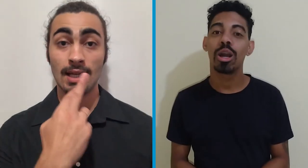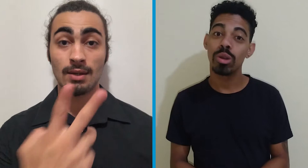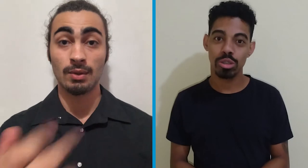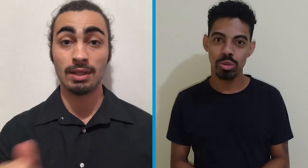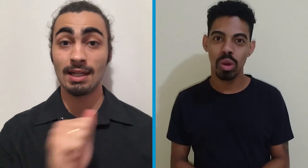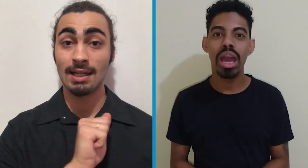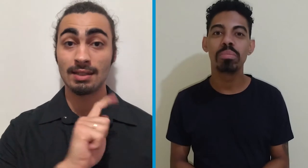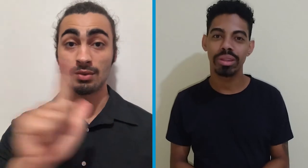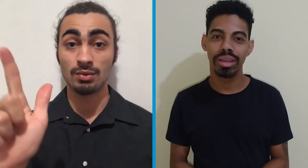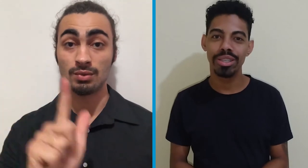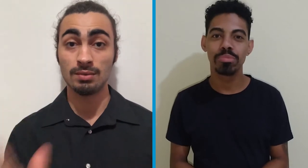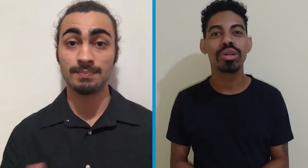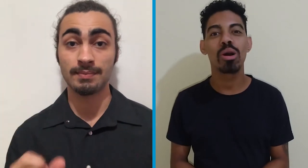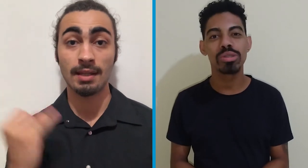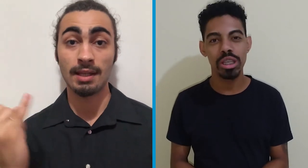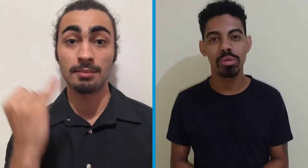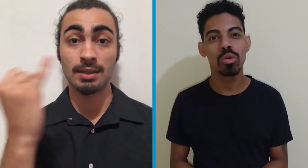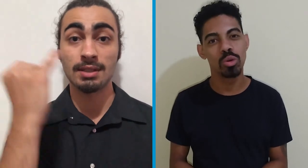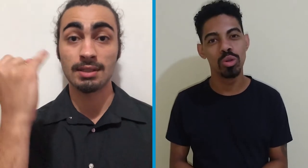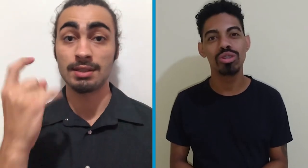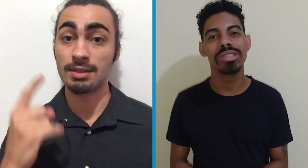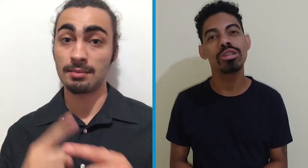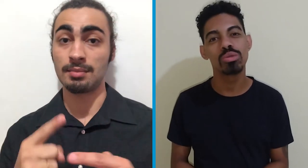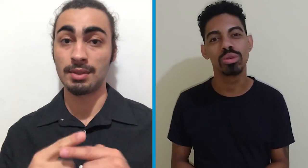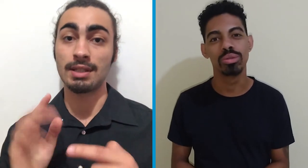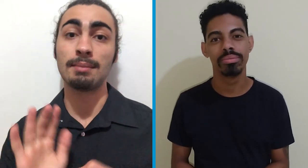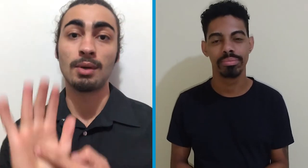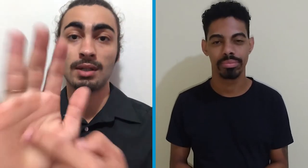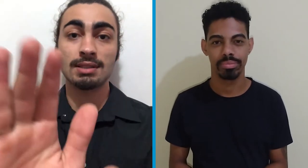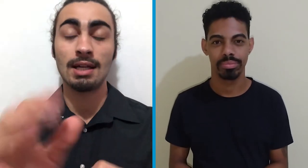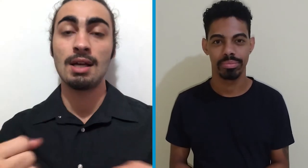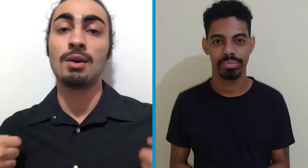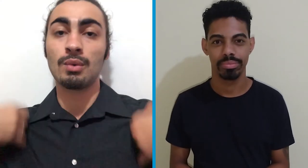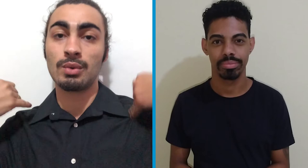A cor azul é importante porque é o símbolo do orgulho de ser surdo.